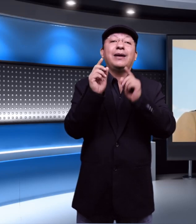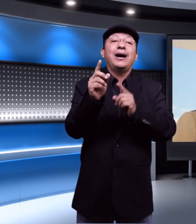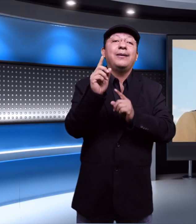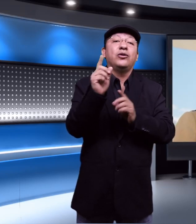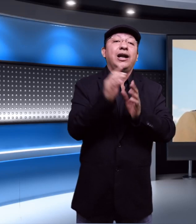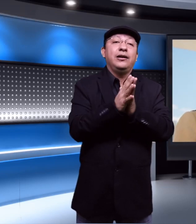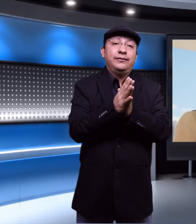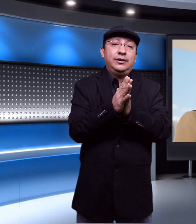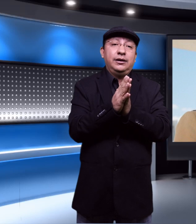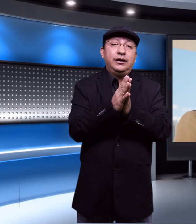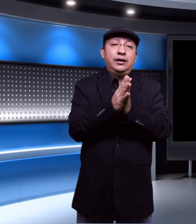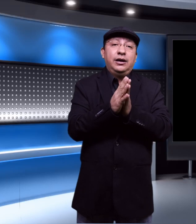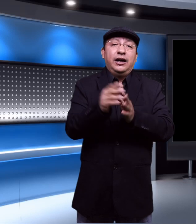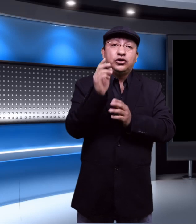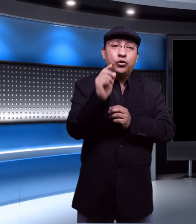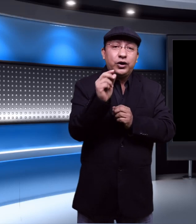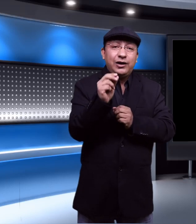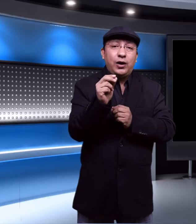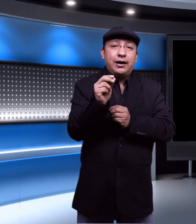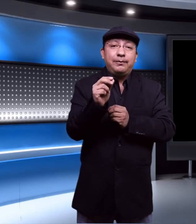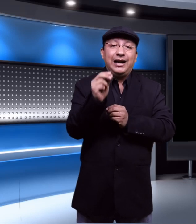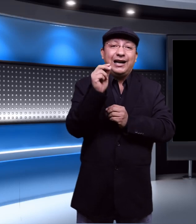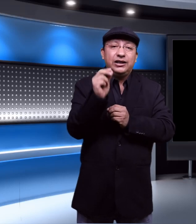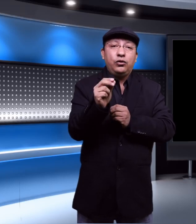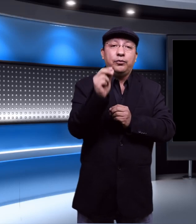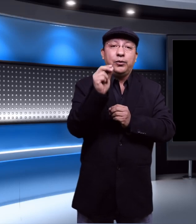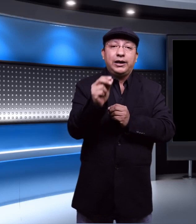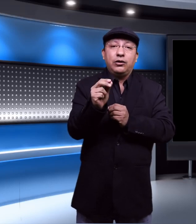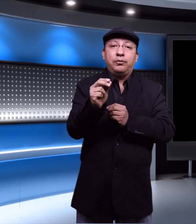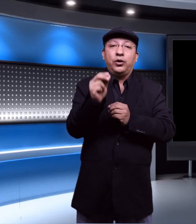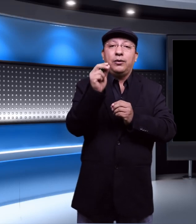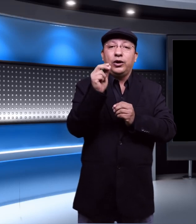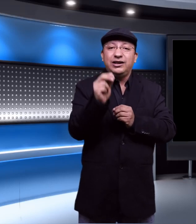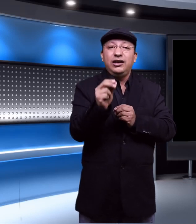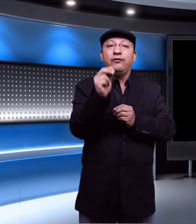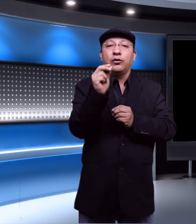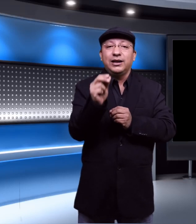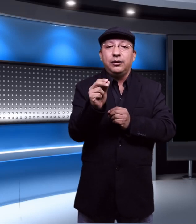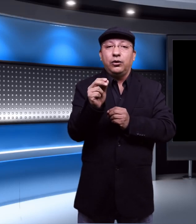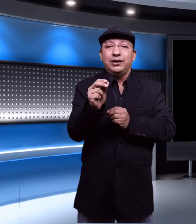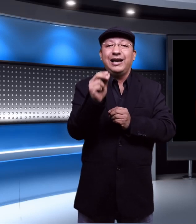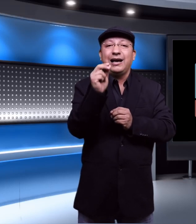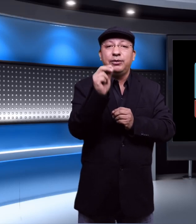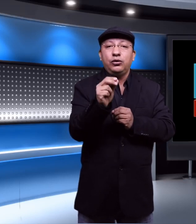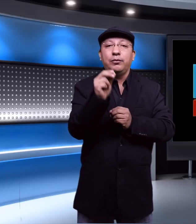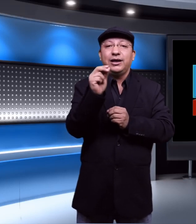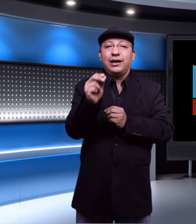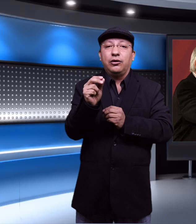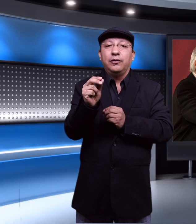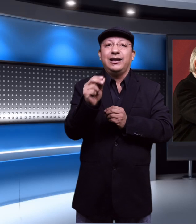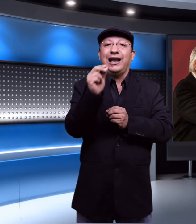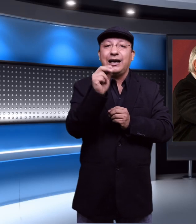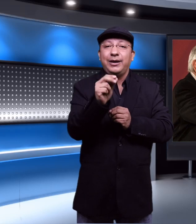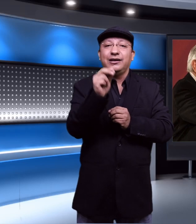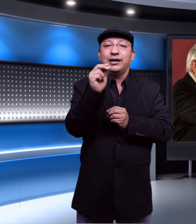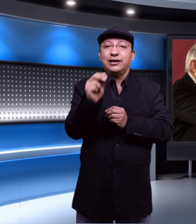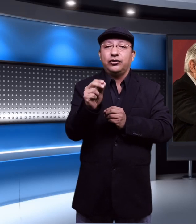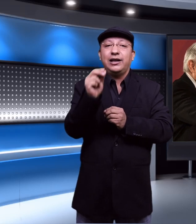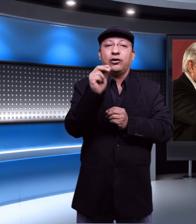trabajaba con él. En su currícula para el artículo publicado por el boletín informativo del capítulo mexicano de la Cámara Internacional de